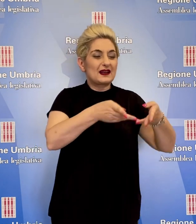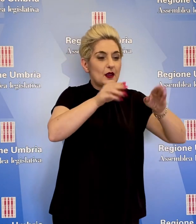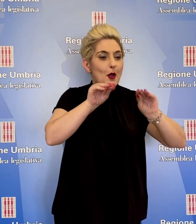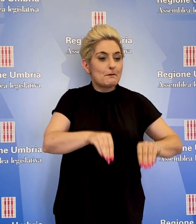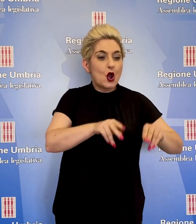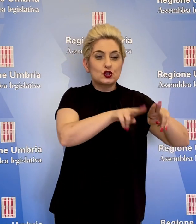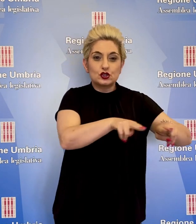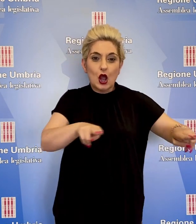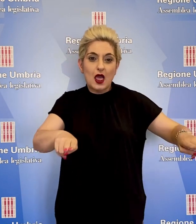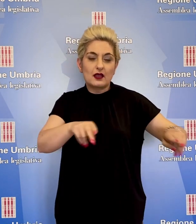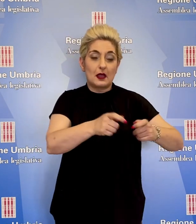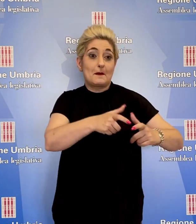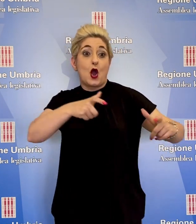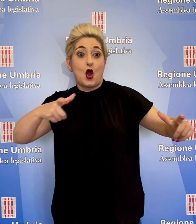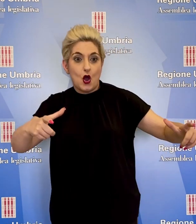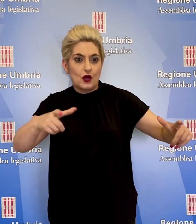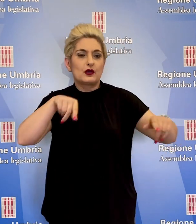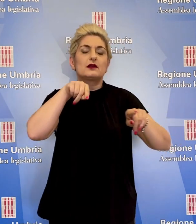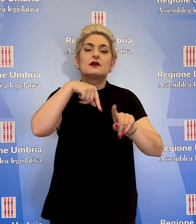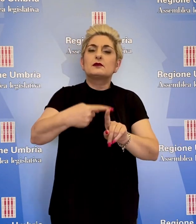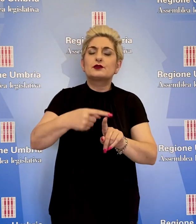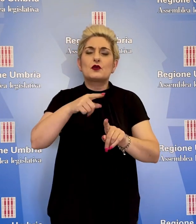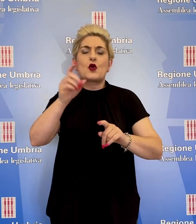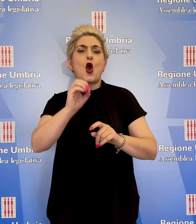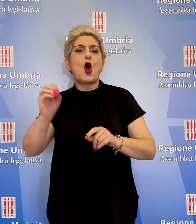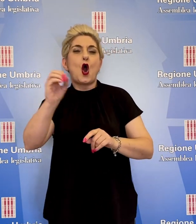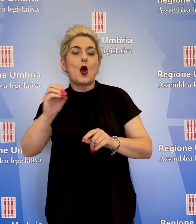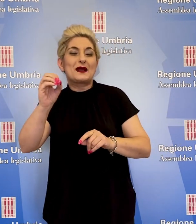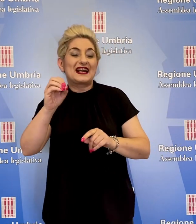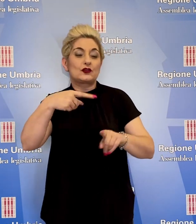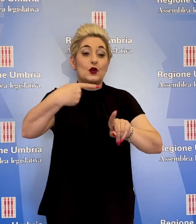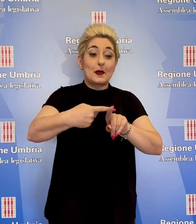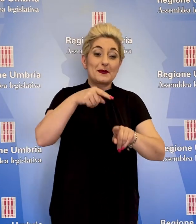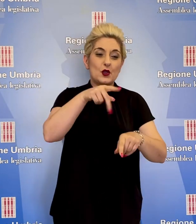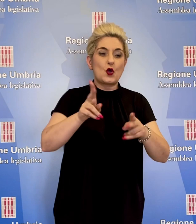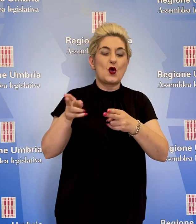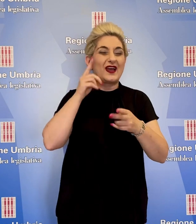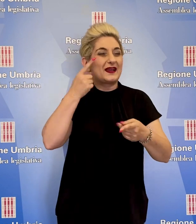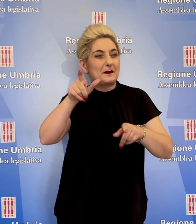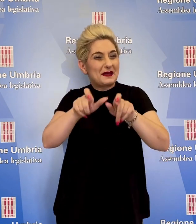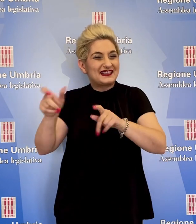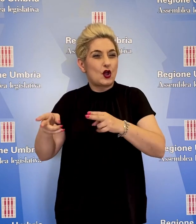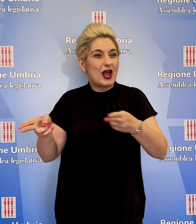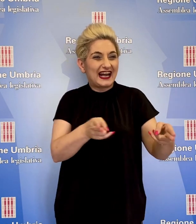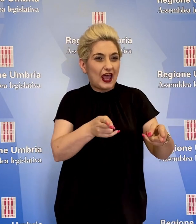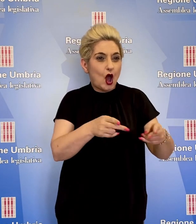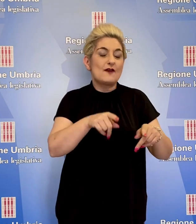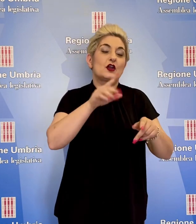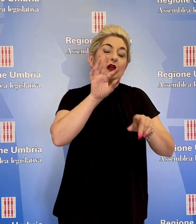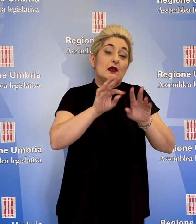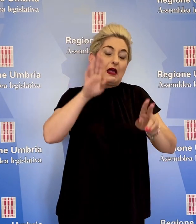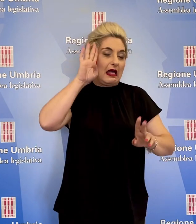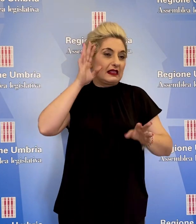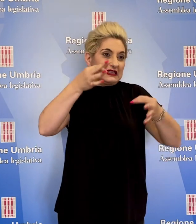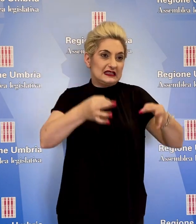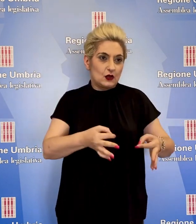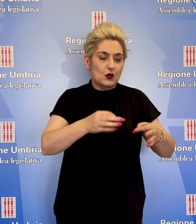letto, garantendo la sicurezza degli operatori e dei ricoverati. Abbiamo provveduto ad ampliare i posti di terapia intensiva,